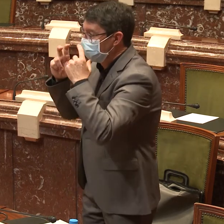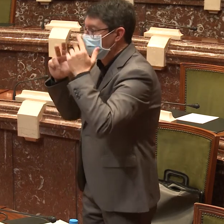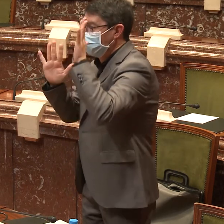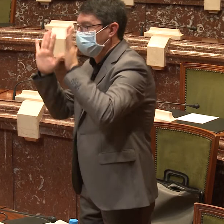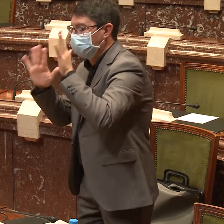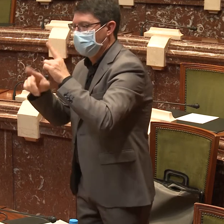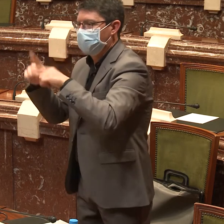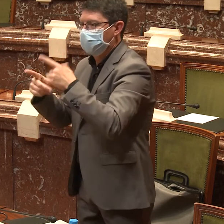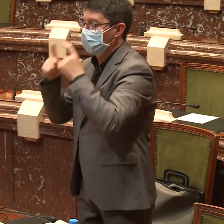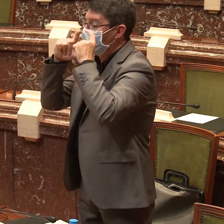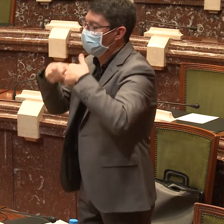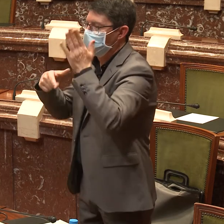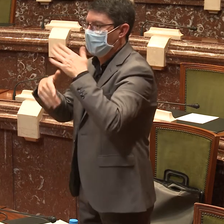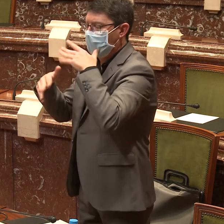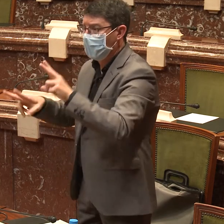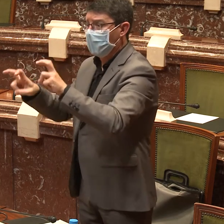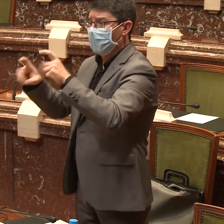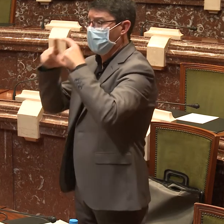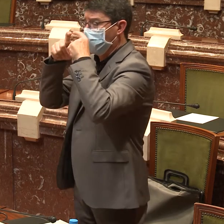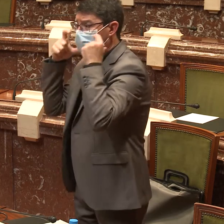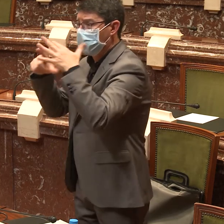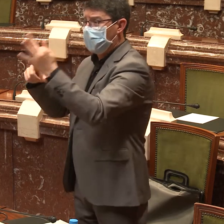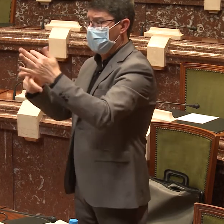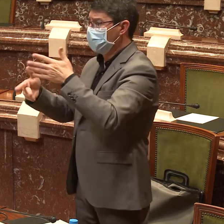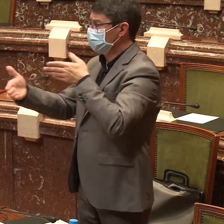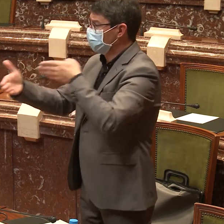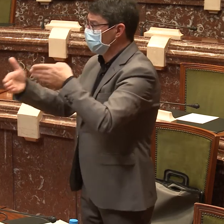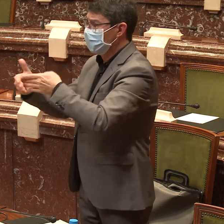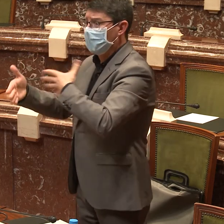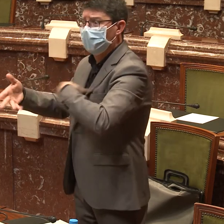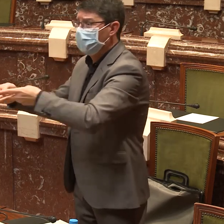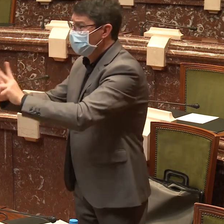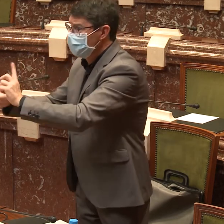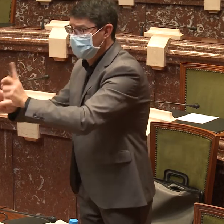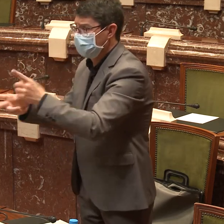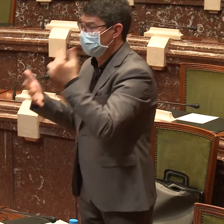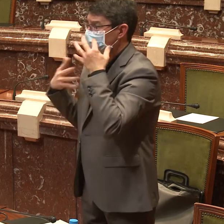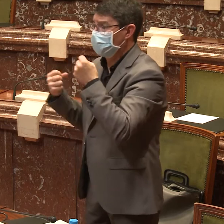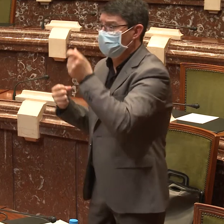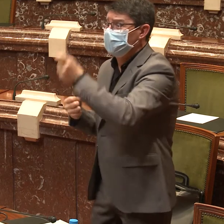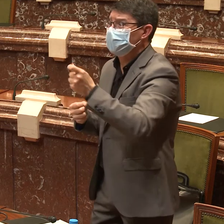a la hora de ir al médico porque con la mascarilla que no podemos quitarnos se resta mucha expresión.